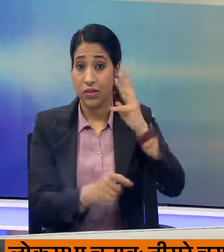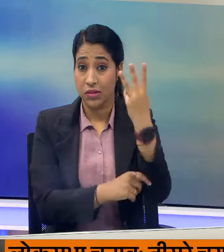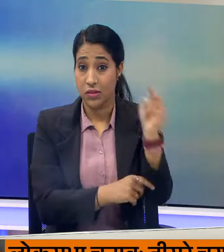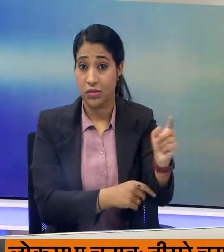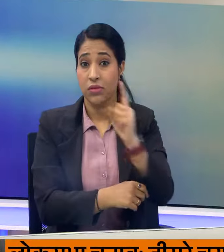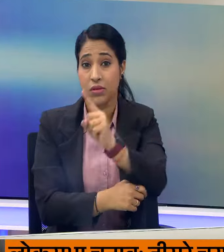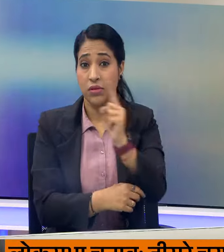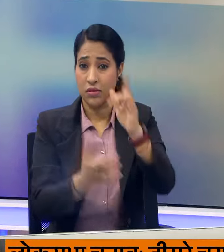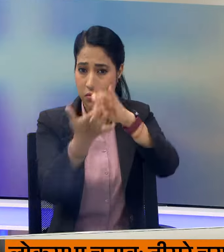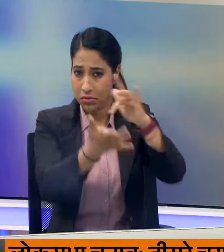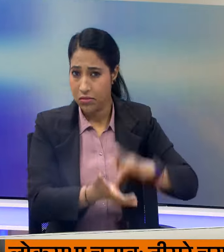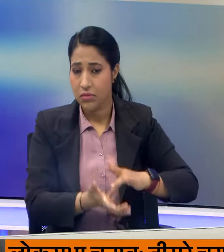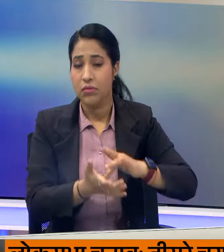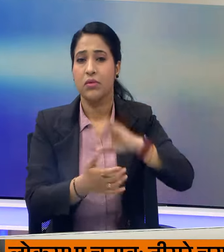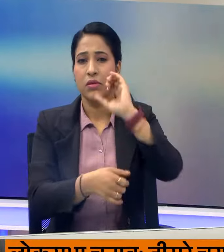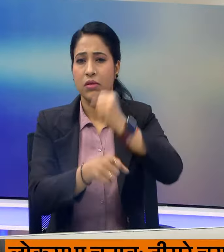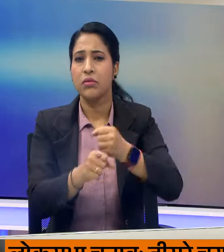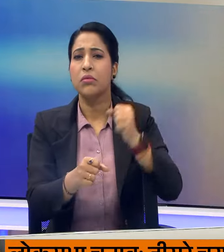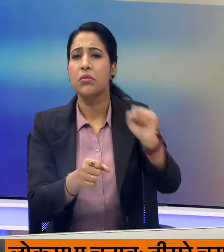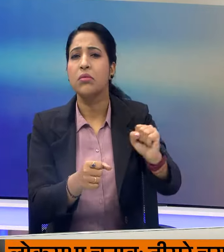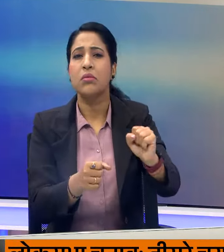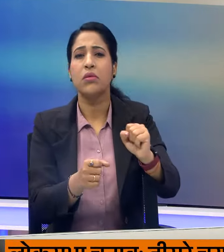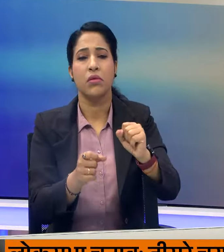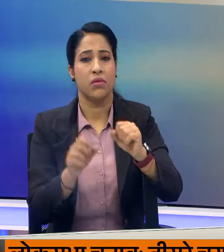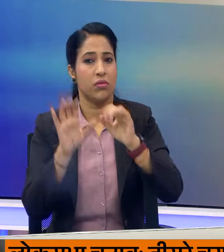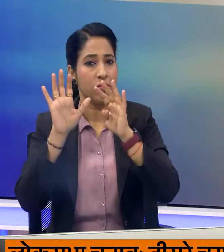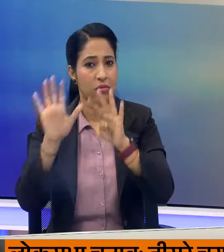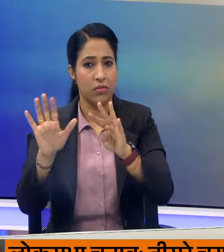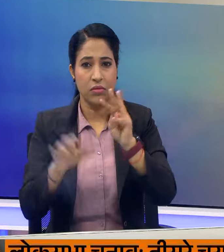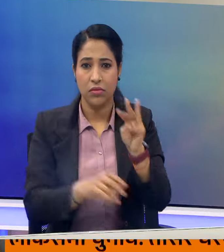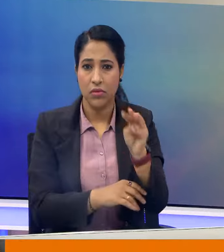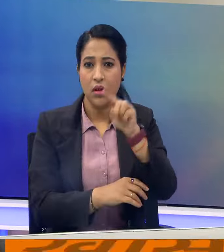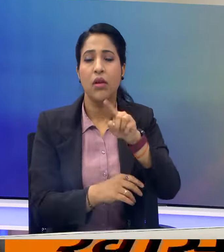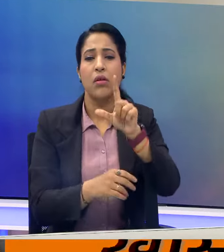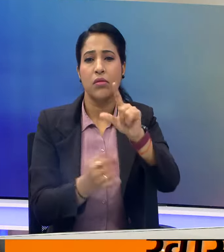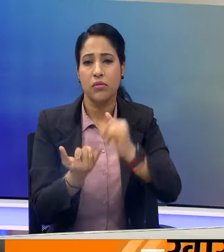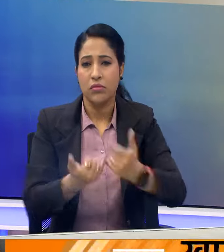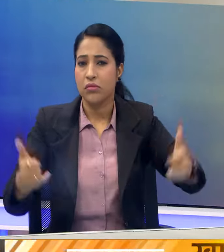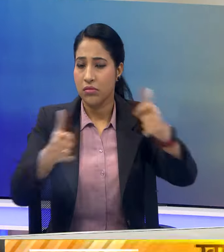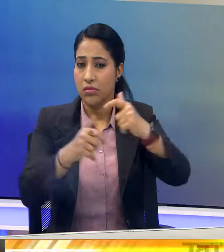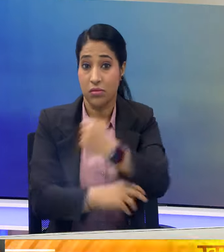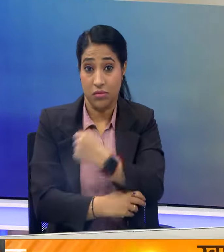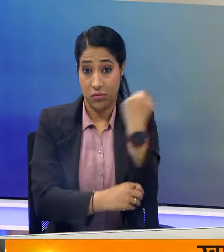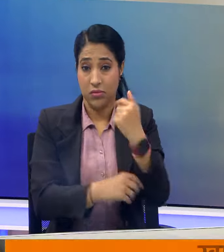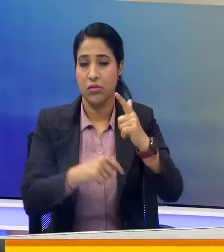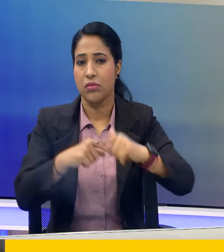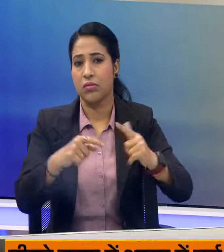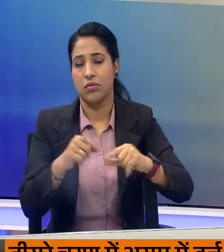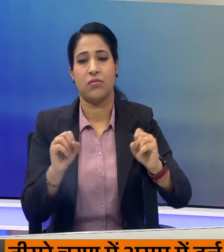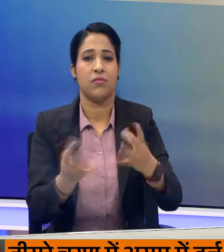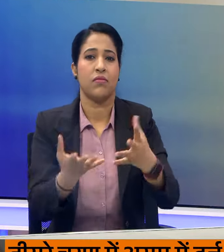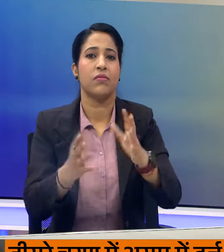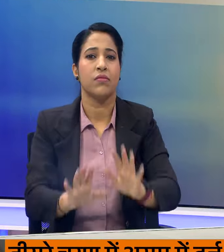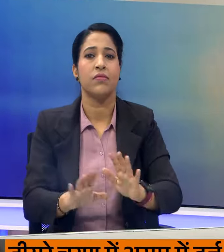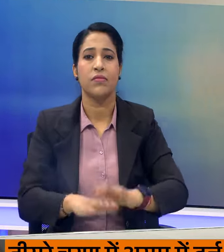ग्यारा राजियो और जिसमें एक केंशाष्ट प्रतीश भी था इनकी 93 में लोगसभा सीटों के लिए मतदान हुआ